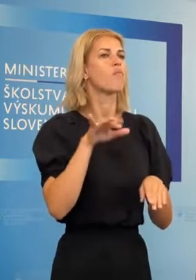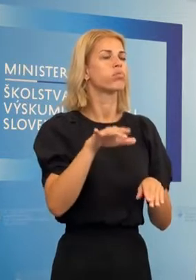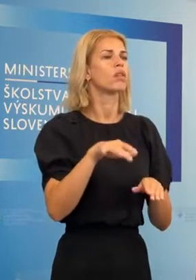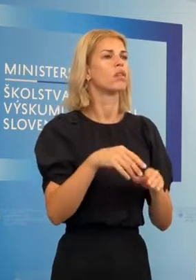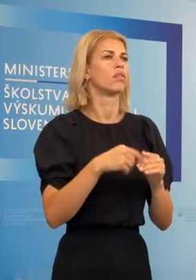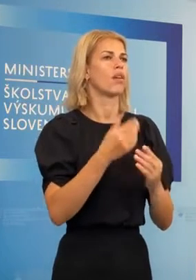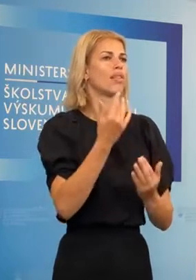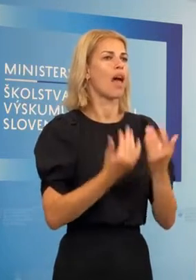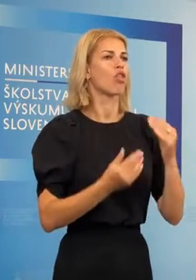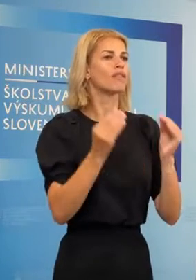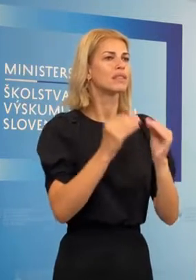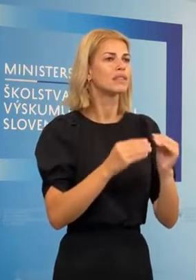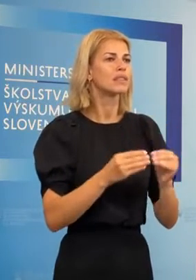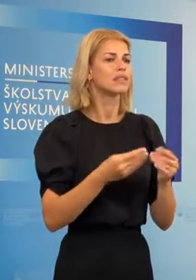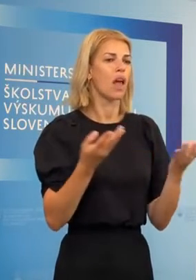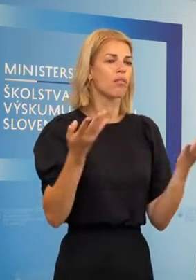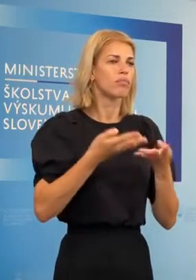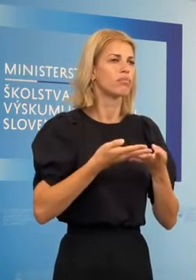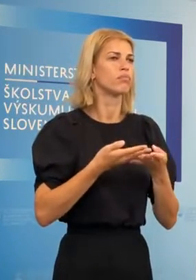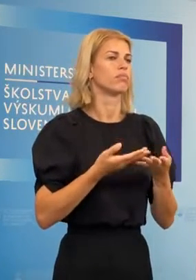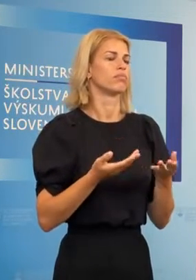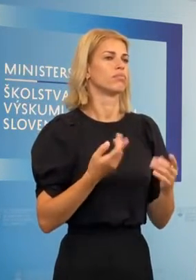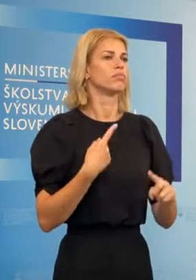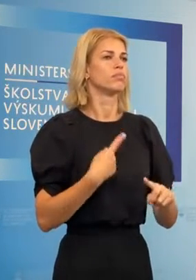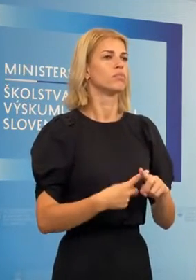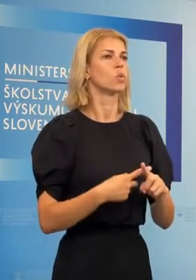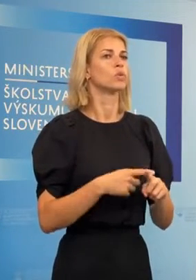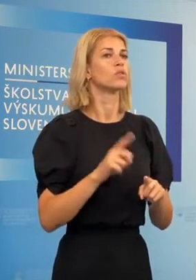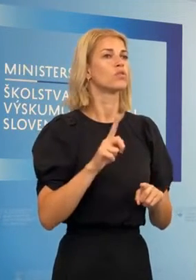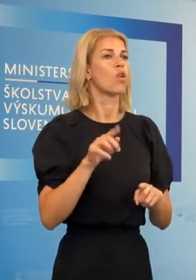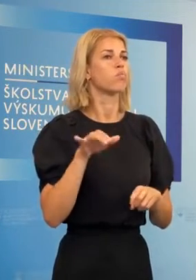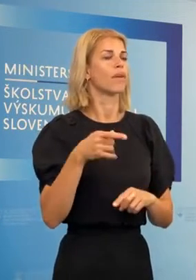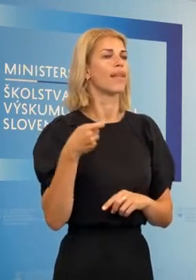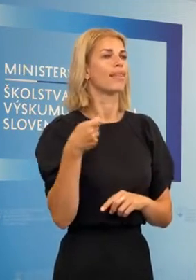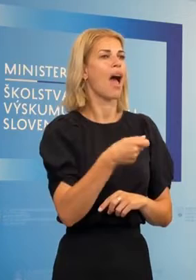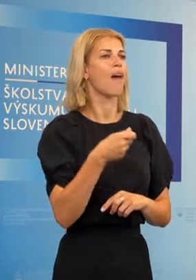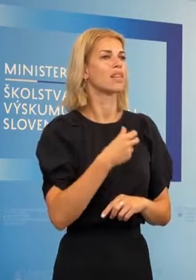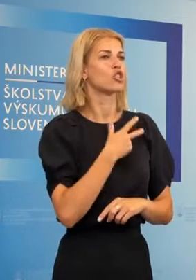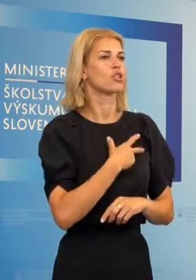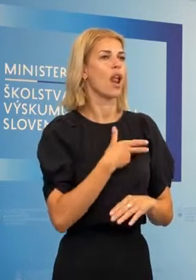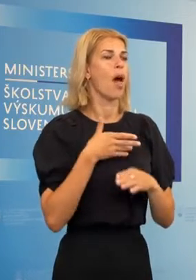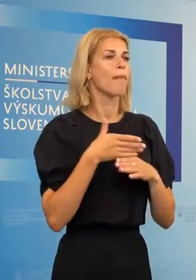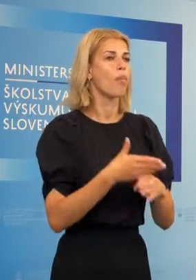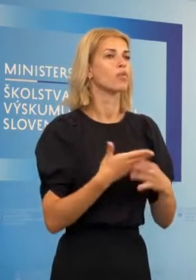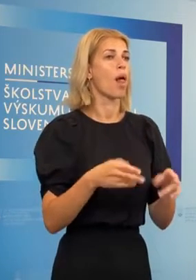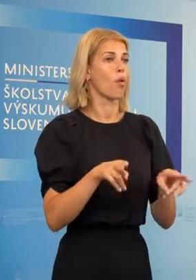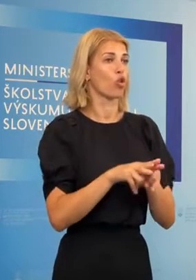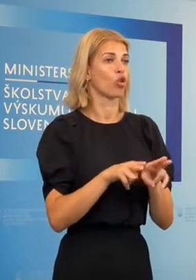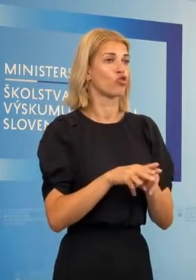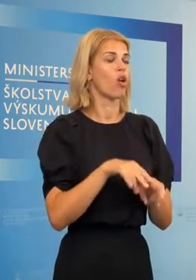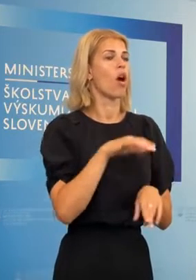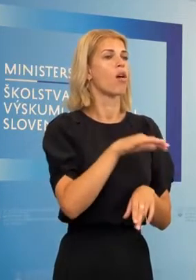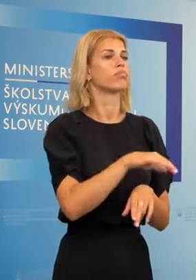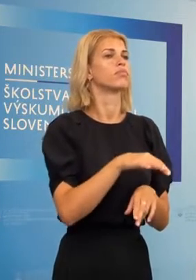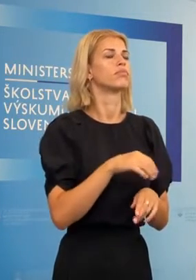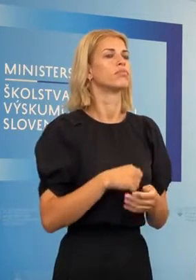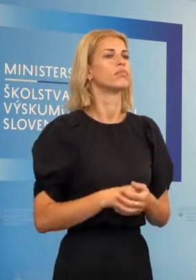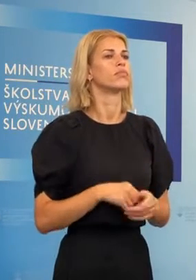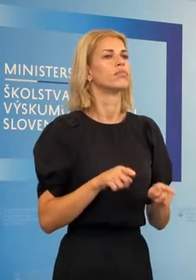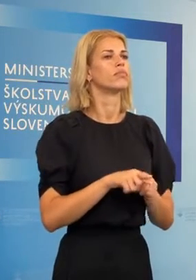či už napríklad, ktoré berú dávky v rámci sociálnej pomoci alebo rodičov, ktorí sú tu cez